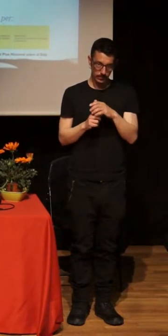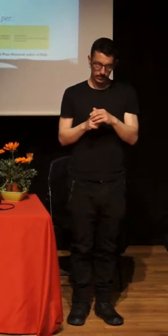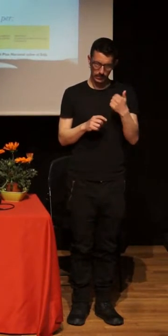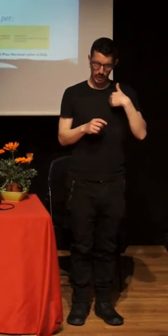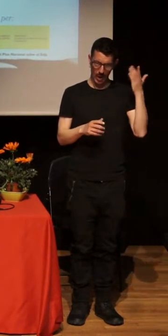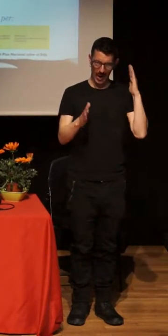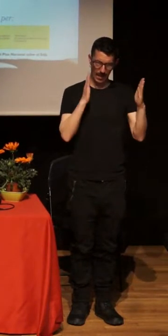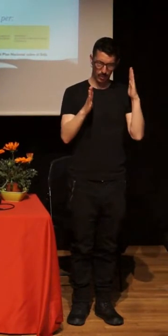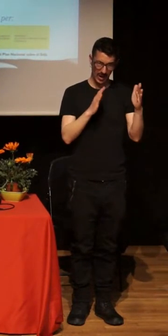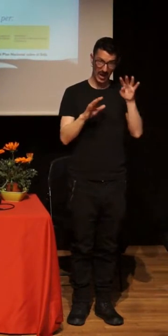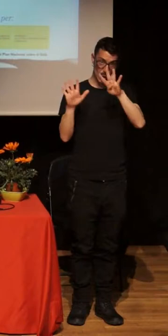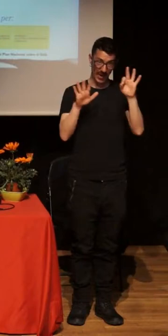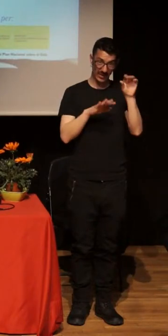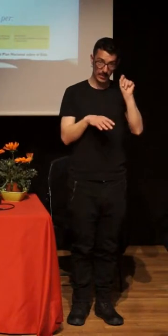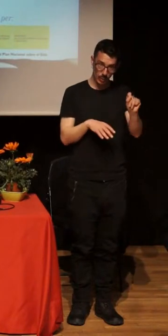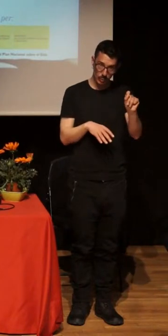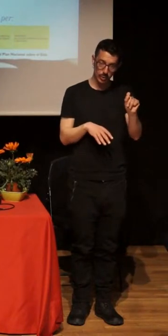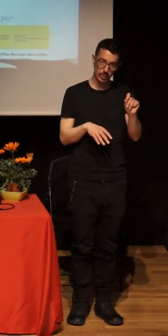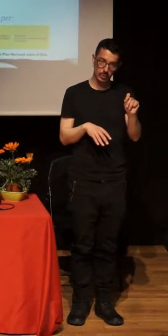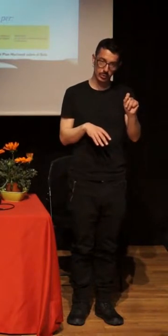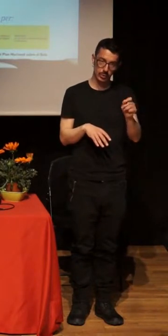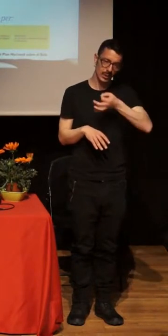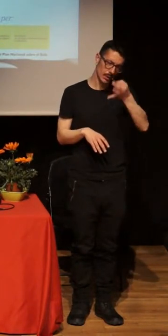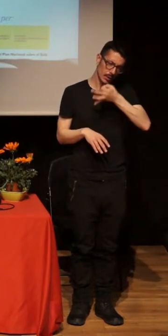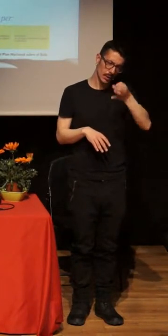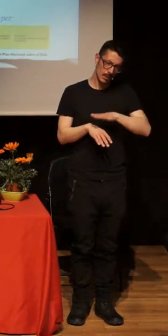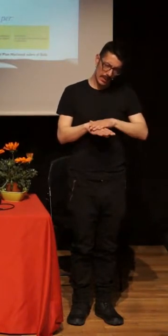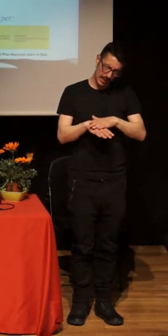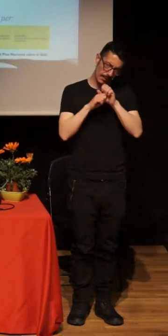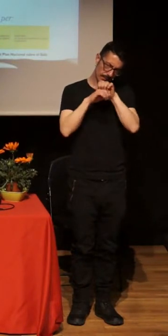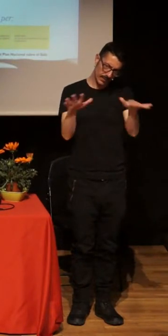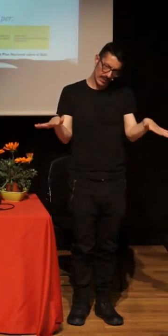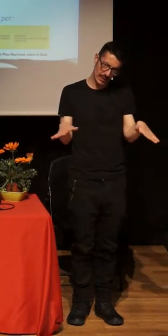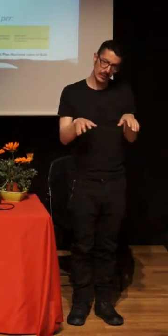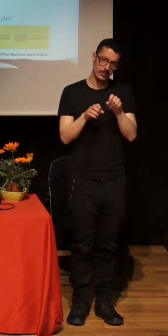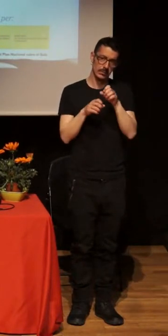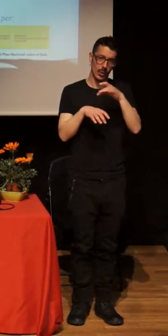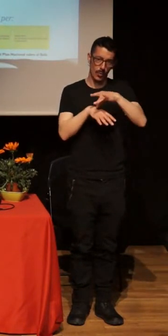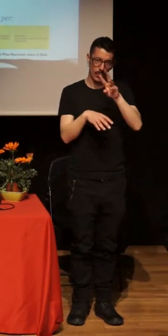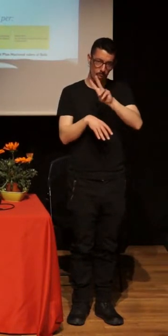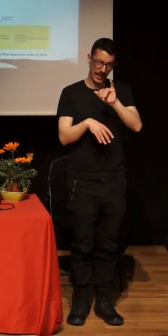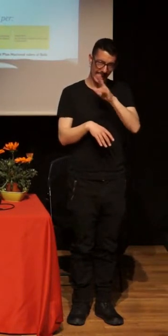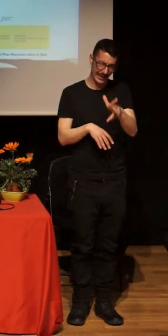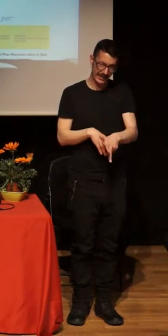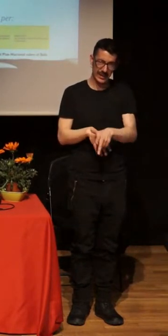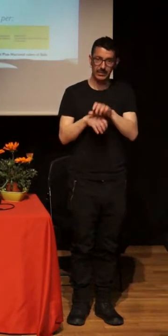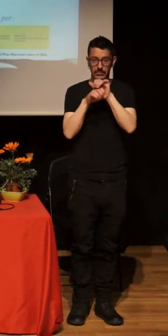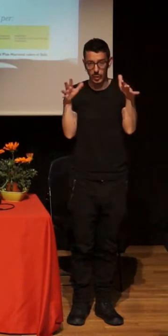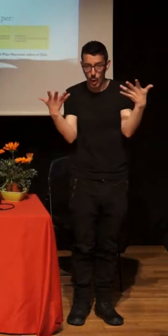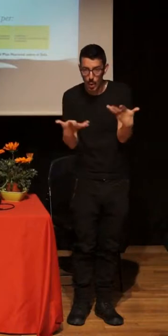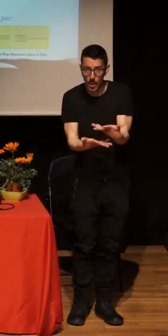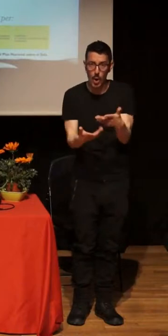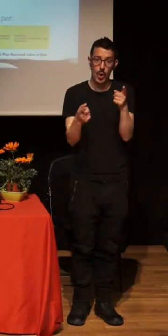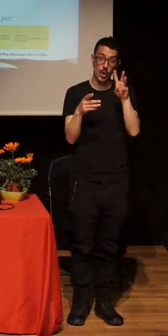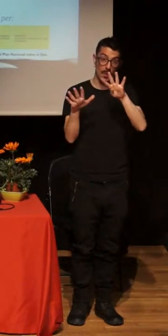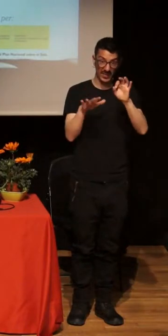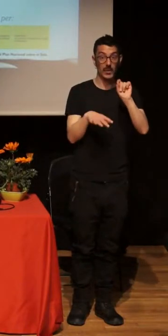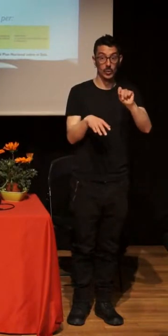Sobre las vías de transmisión y la prevención del VIH, y colocación técnica del preservativo para pene, Fue aquella época que